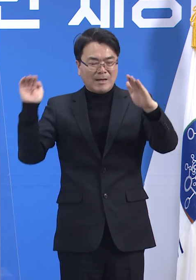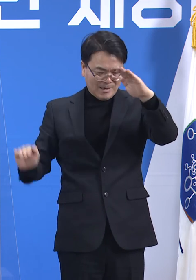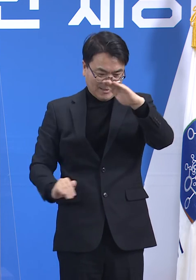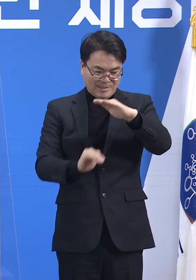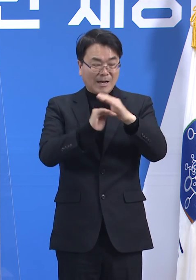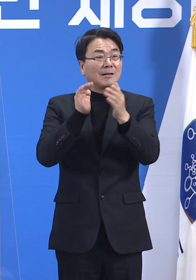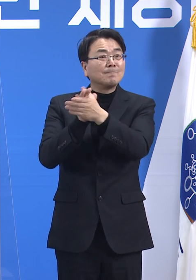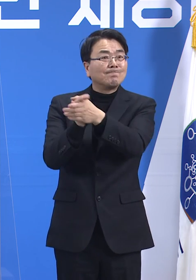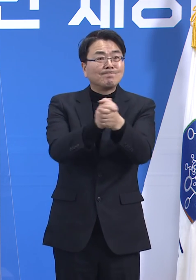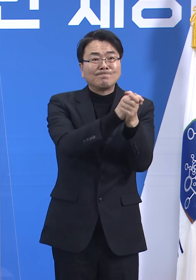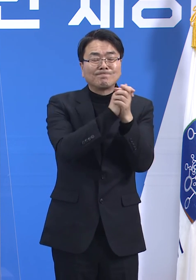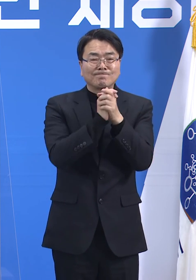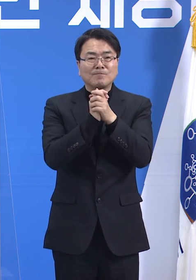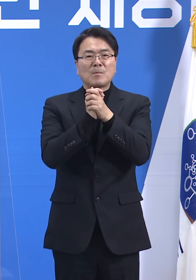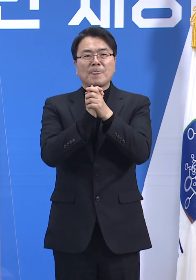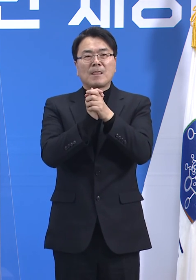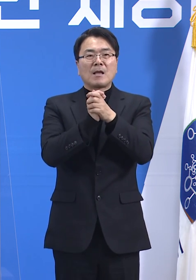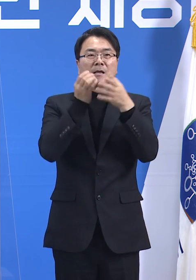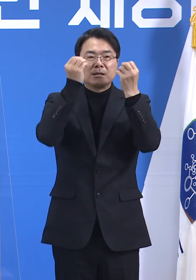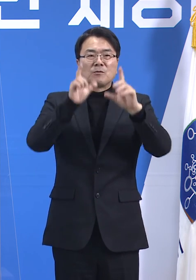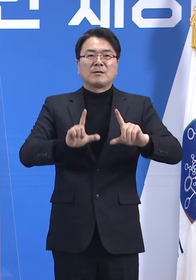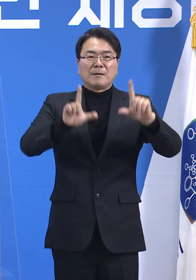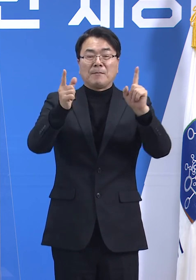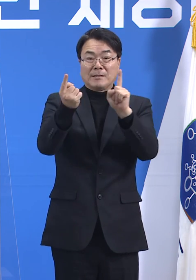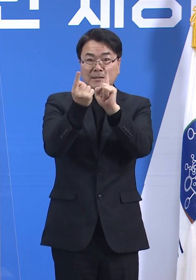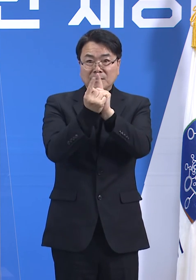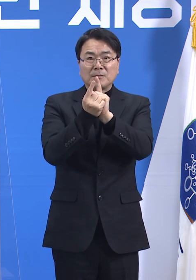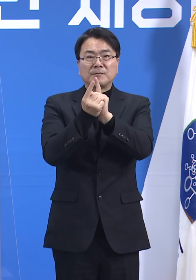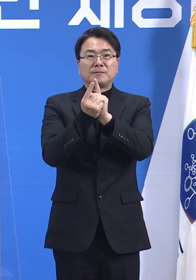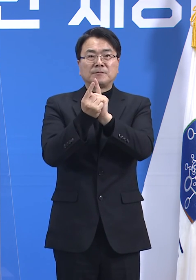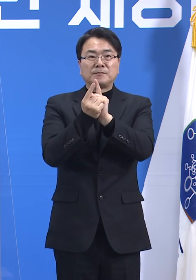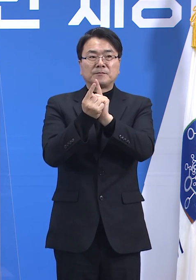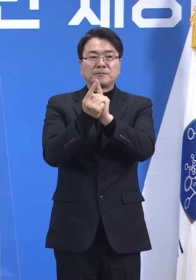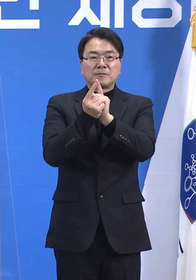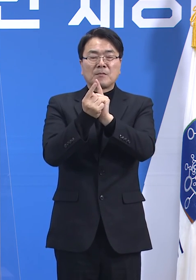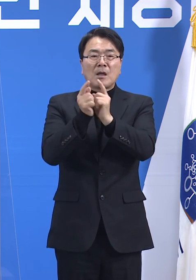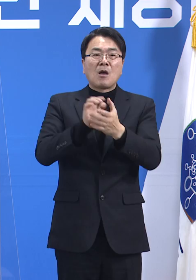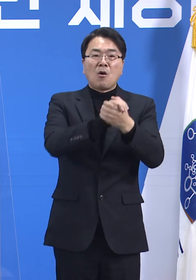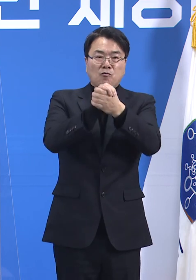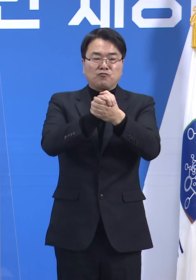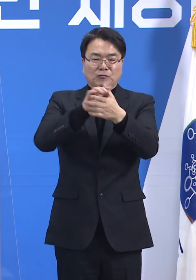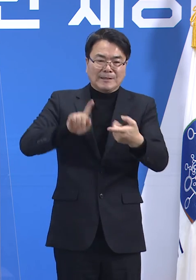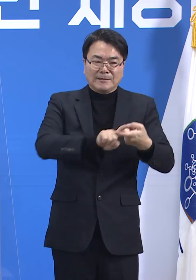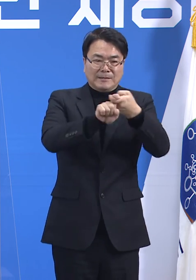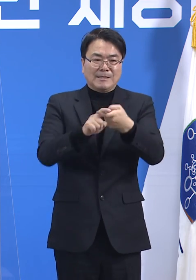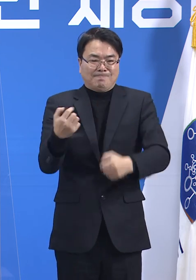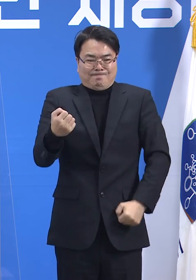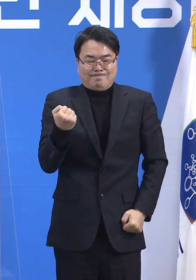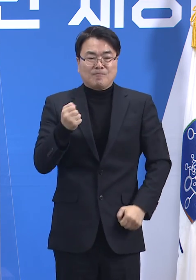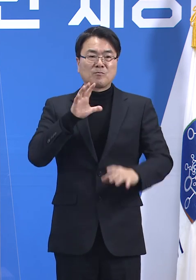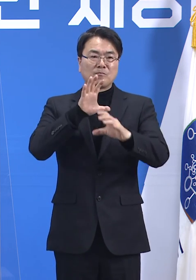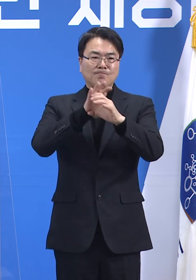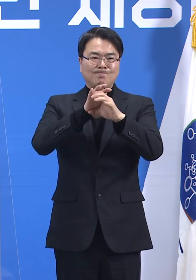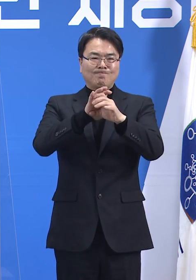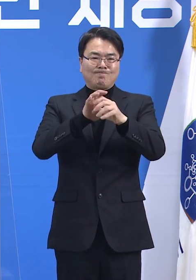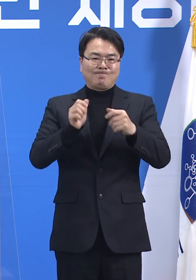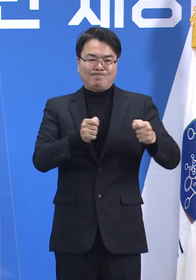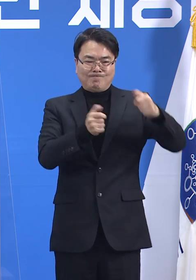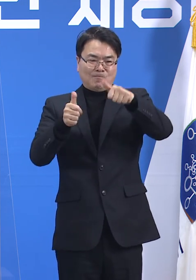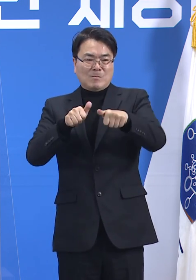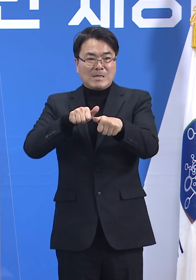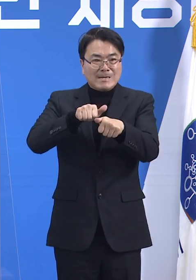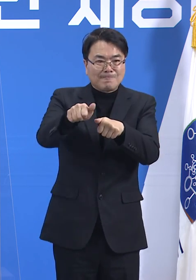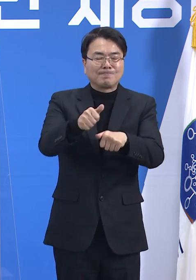드립니다. 신축년 새해에는 우회와 연대의 힘으로 코로나19 유행을 극복해내기를